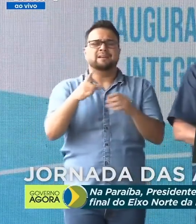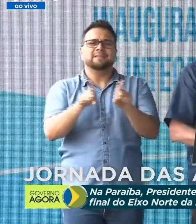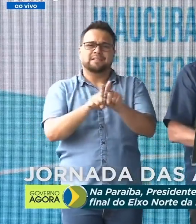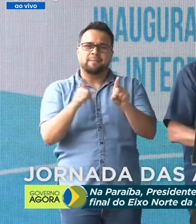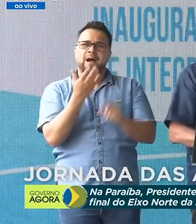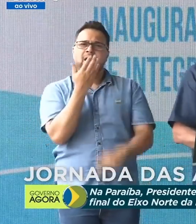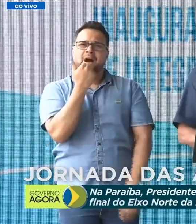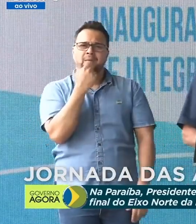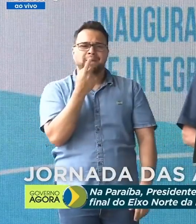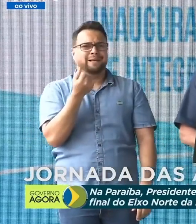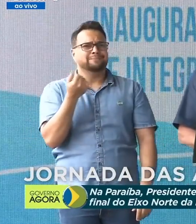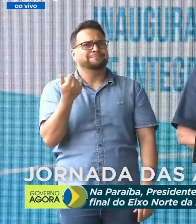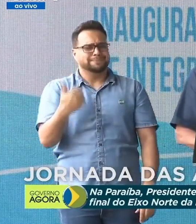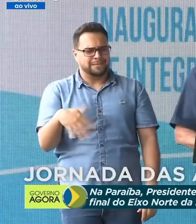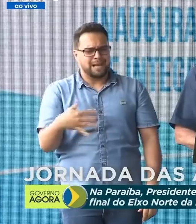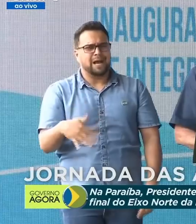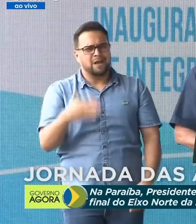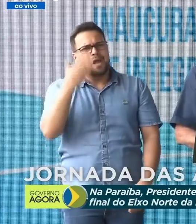preço dos alimentos.